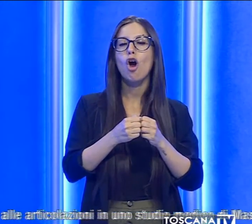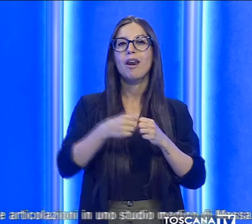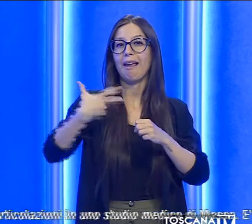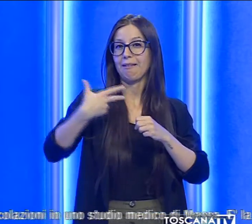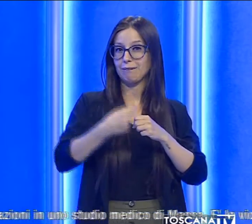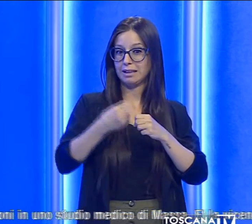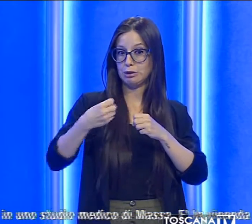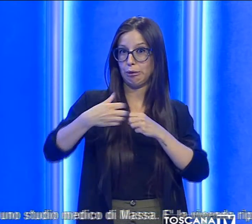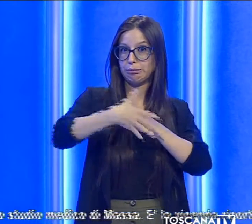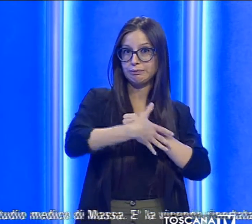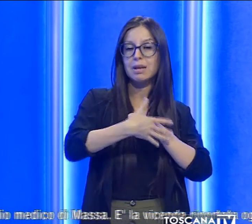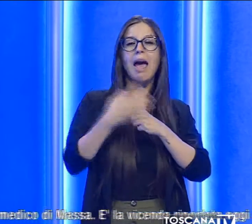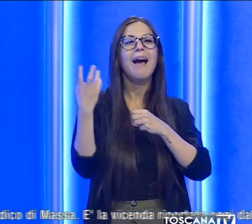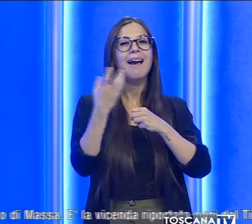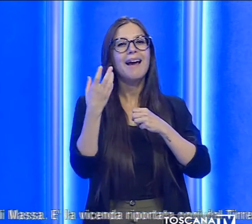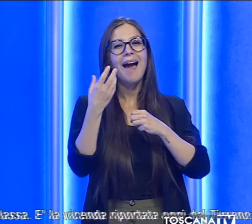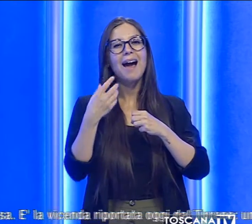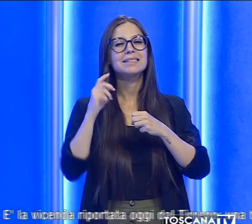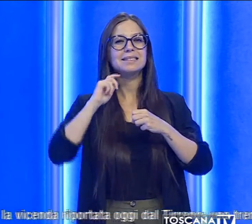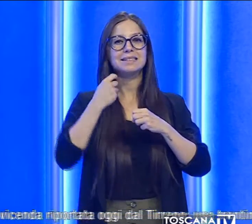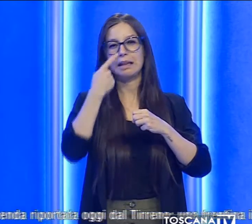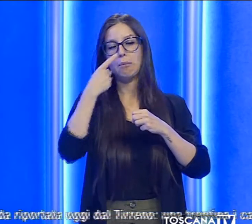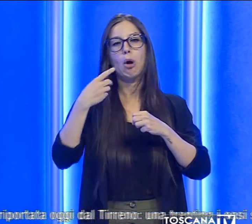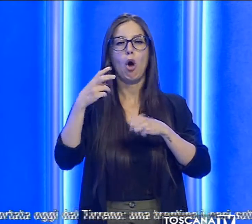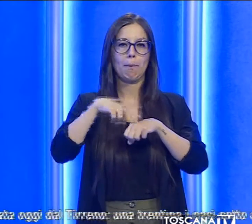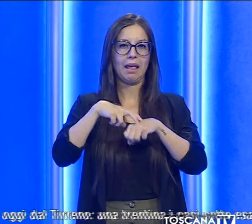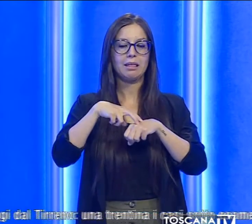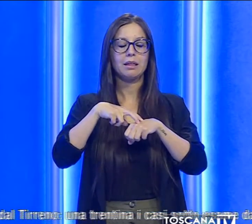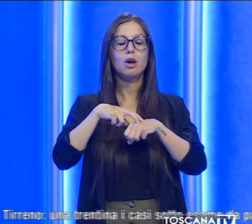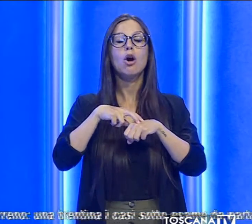articolazioni in uno studio medico di massa.